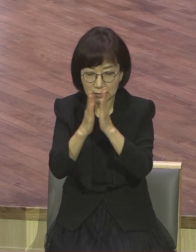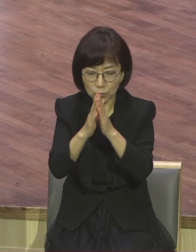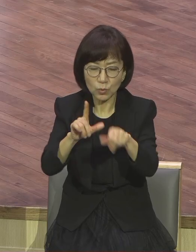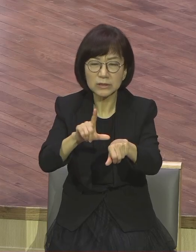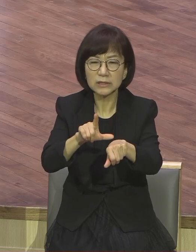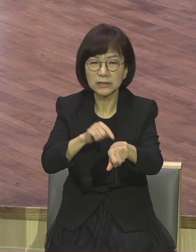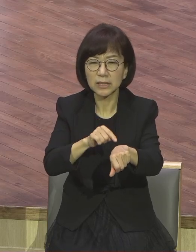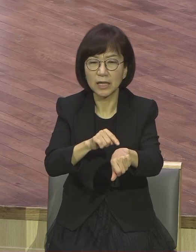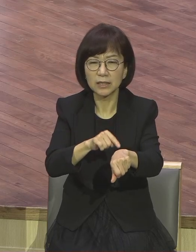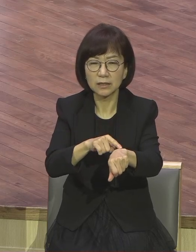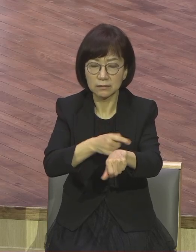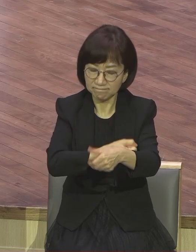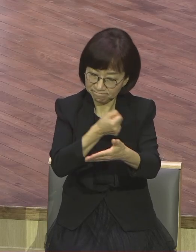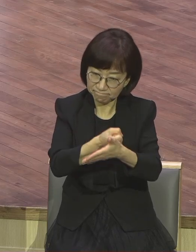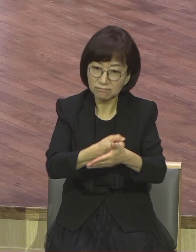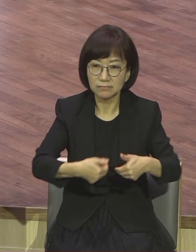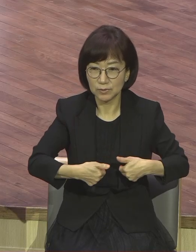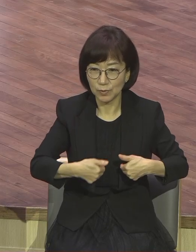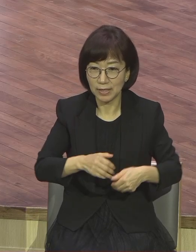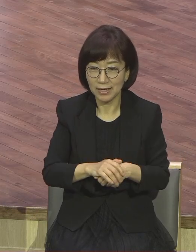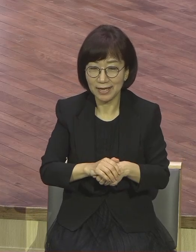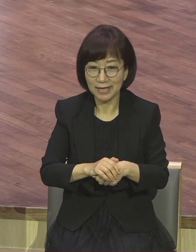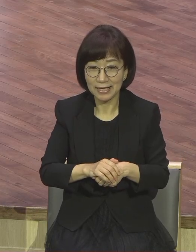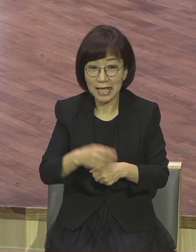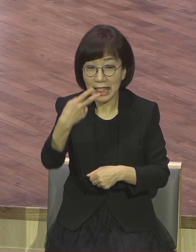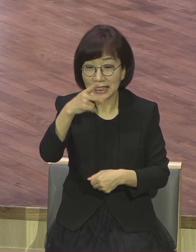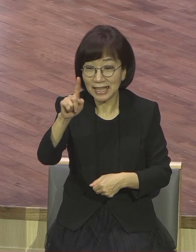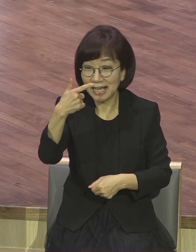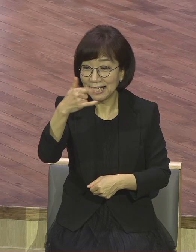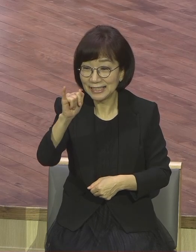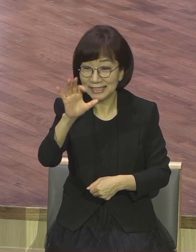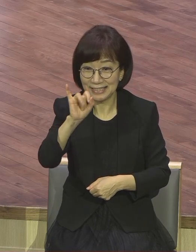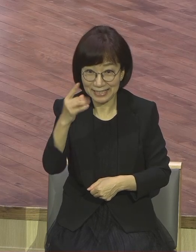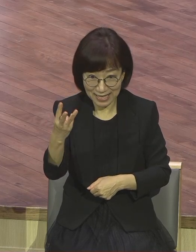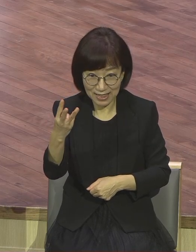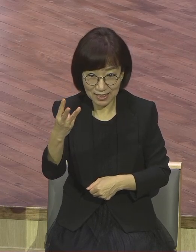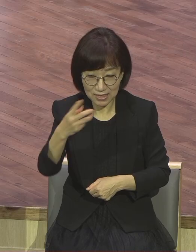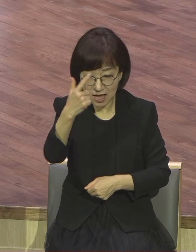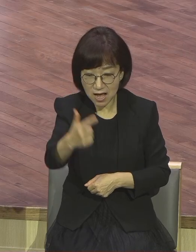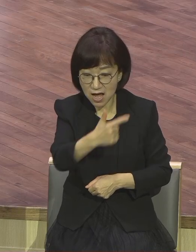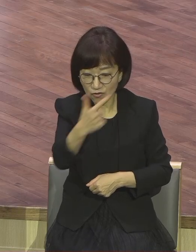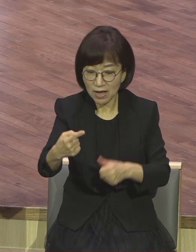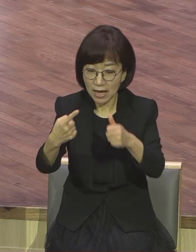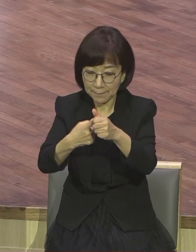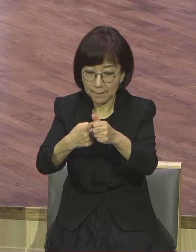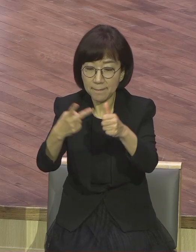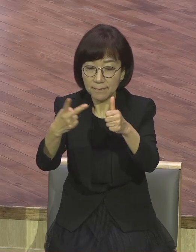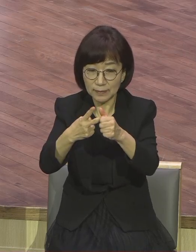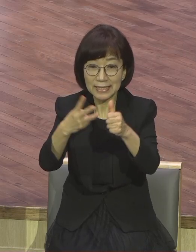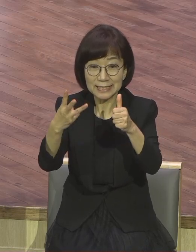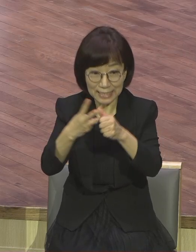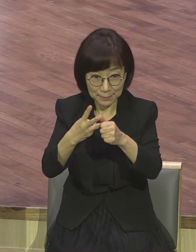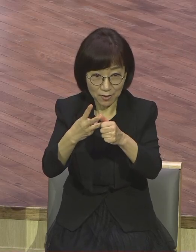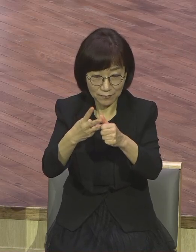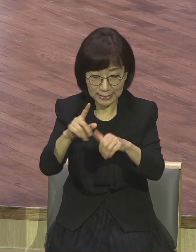그 시간을 딱 정해야 됩니다. 단일이 하루에 세 번 정했잖아요. 시간을. 물론 정식 기도 무시 기도도 중요하고 무시 기도야 무시로